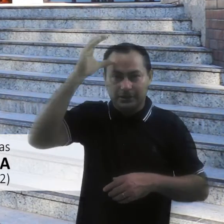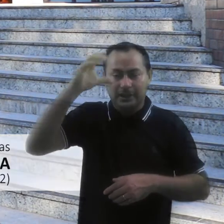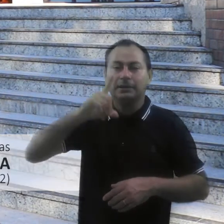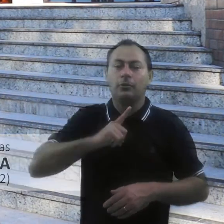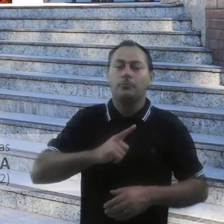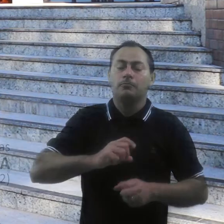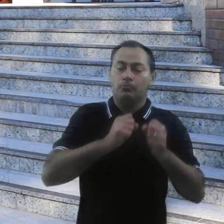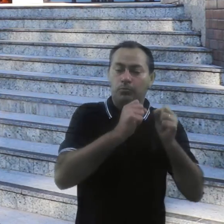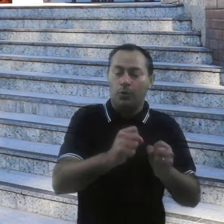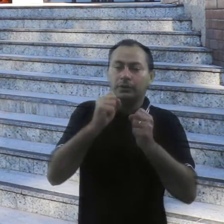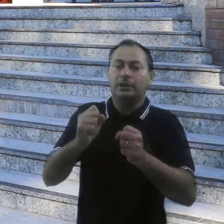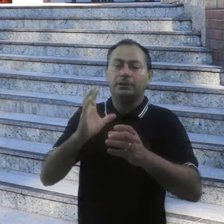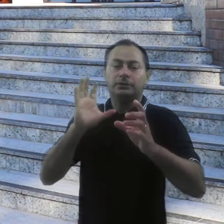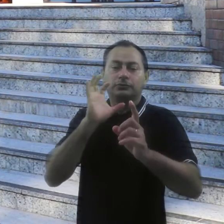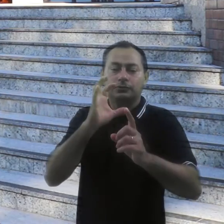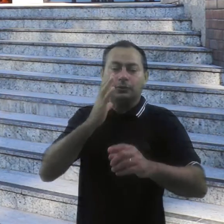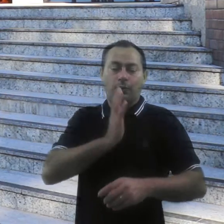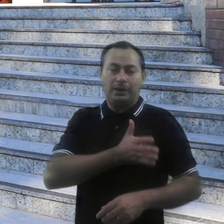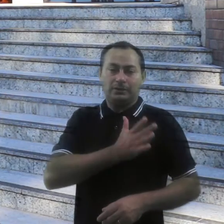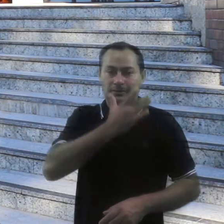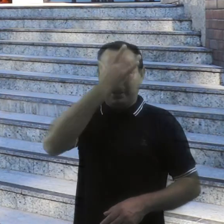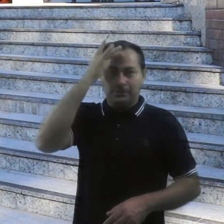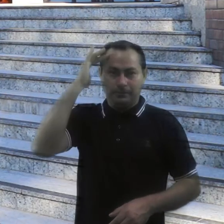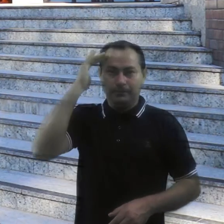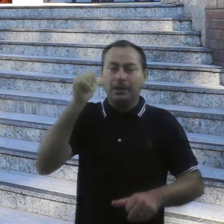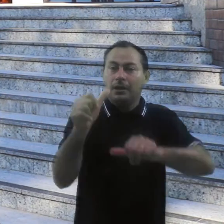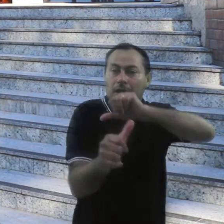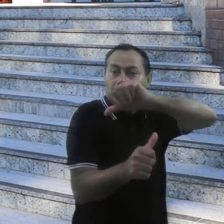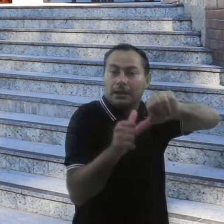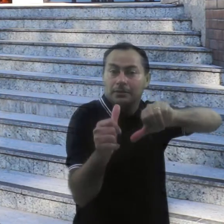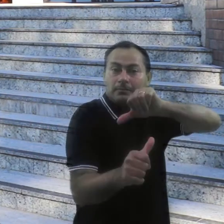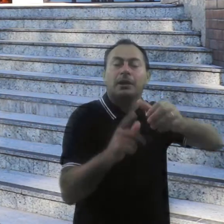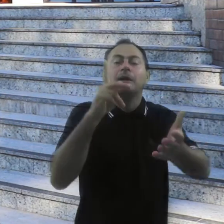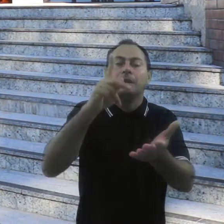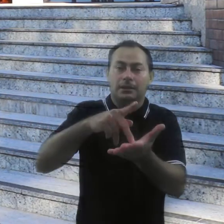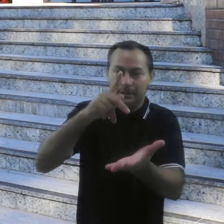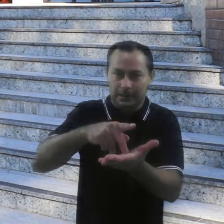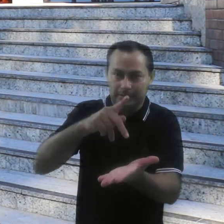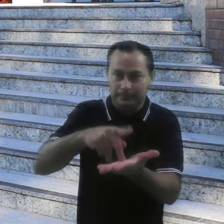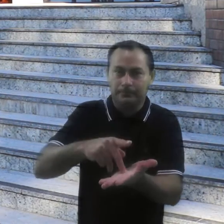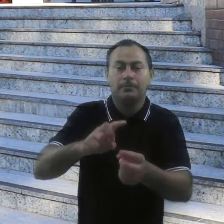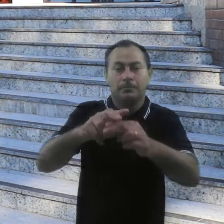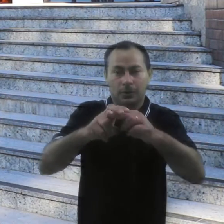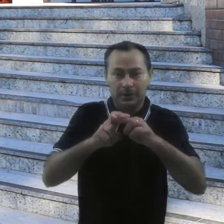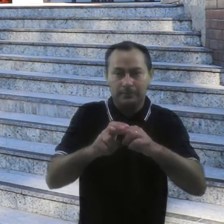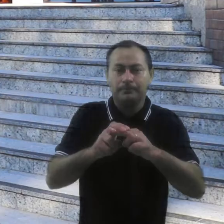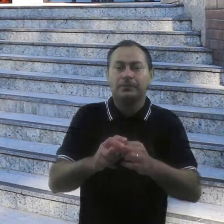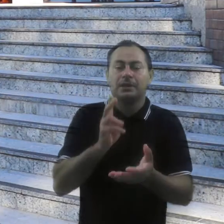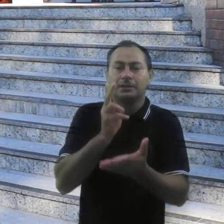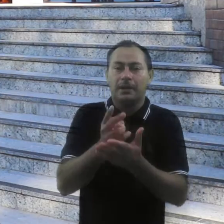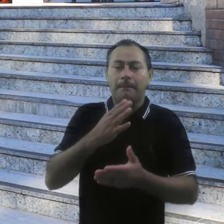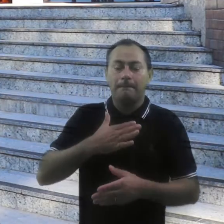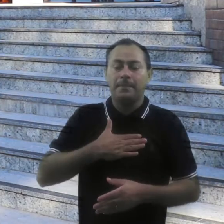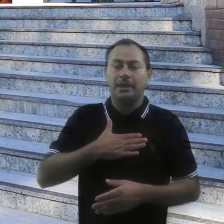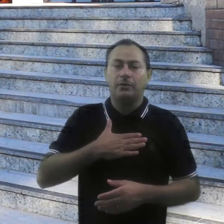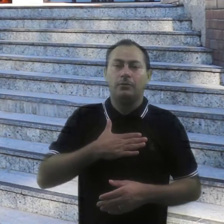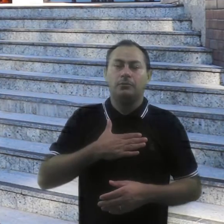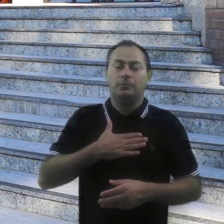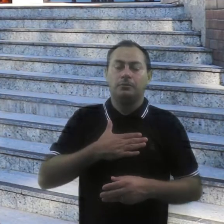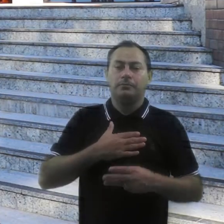corações das pessoas, de transformar a realidade. Por isso que, sempre no meu ministério, procuro usar da música